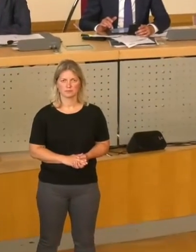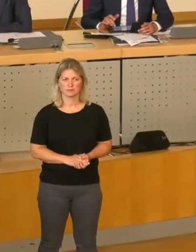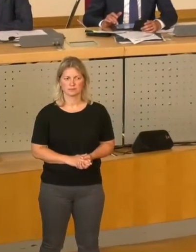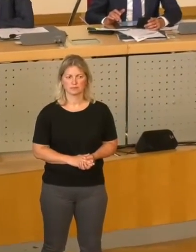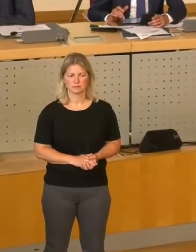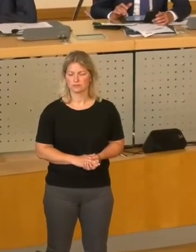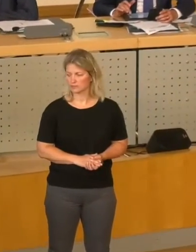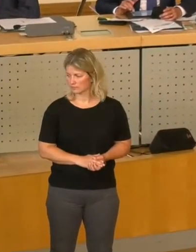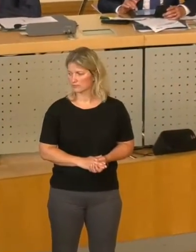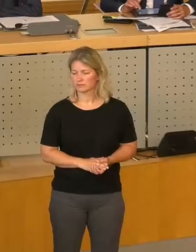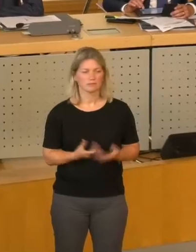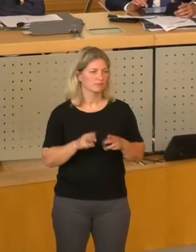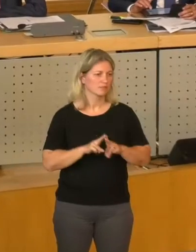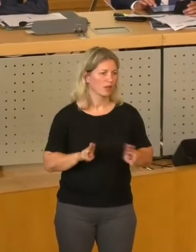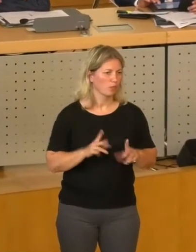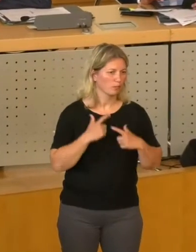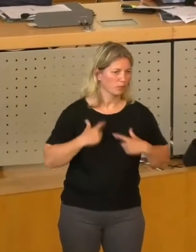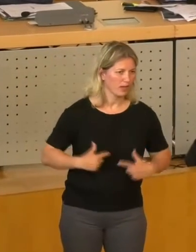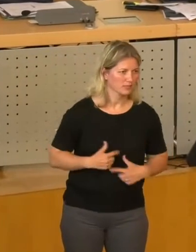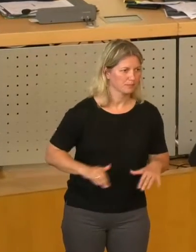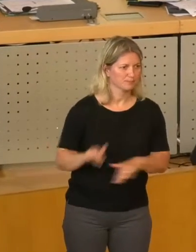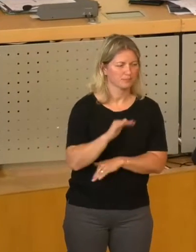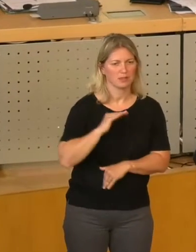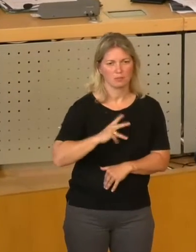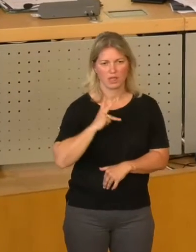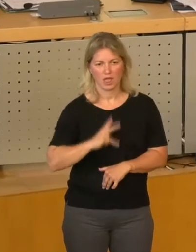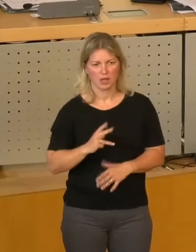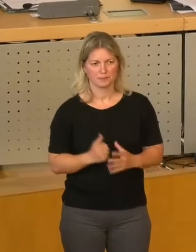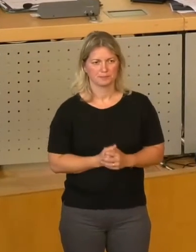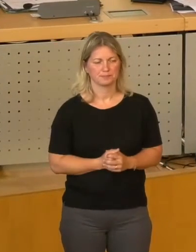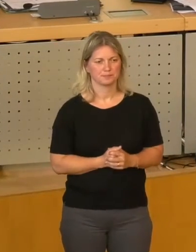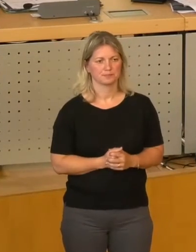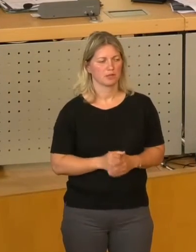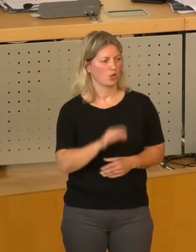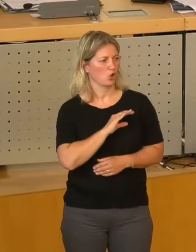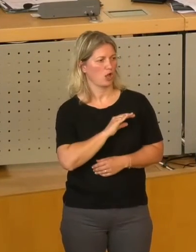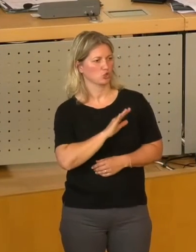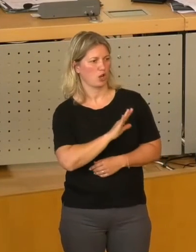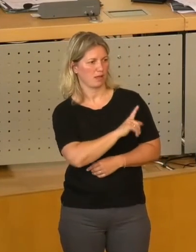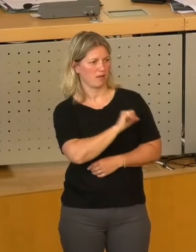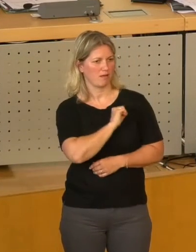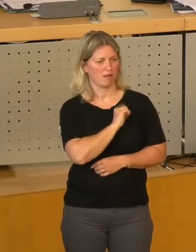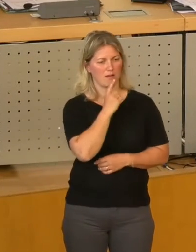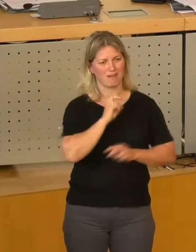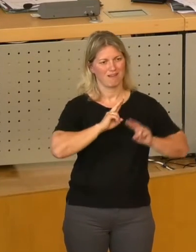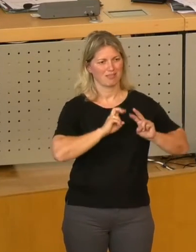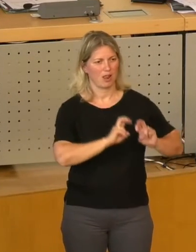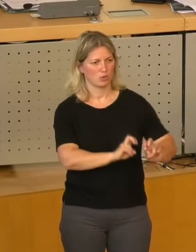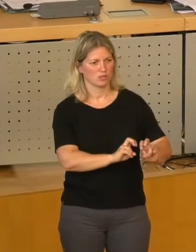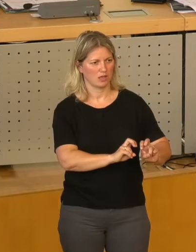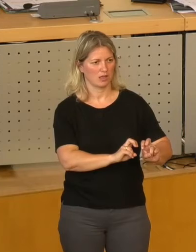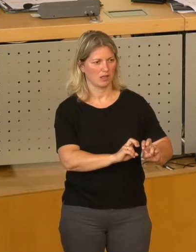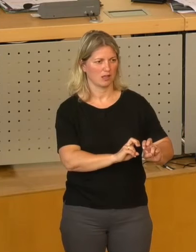Sehr geehrter Herr Oberbürgermeister, meine Damen und Herren, die Analyse von Kollegen Schollbach war ja gewohnt